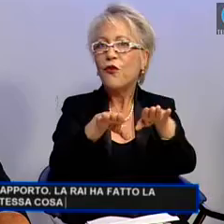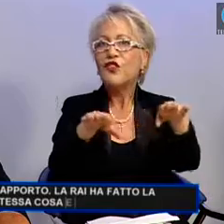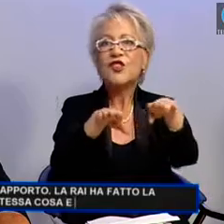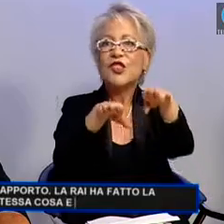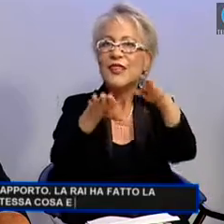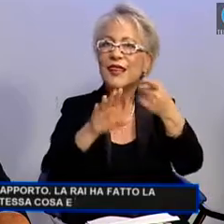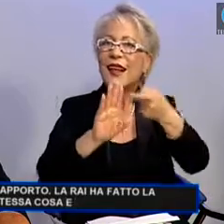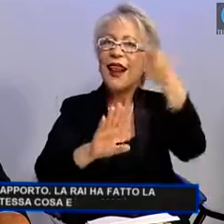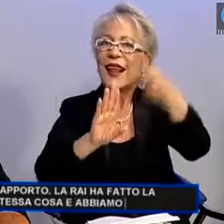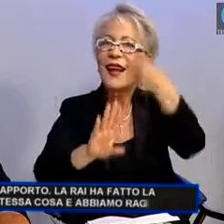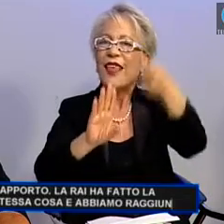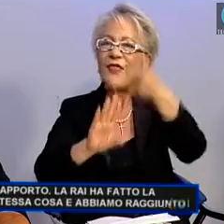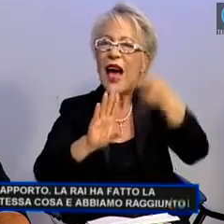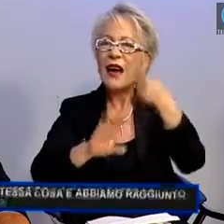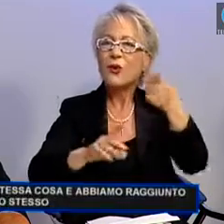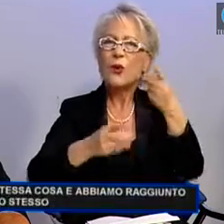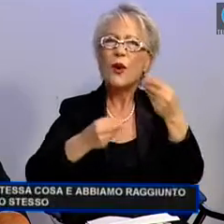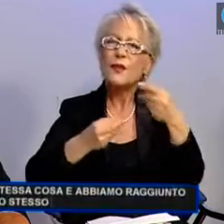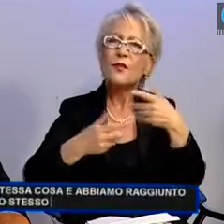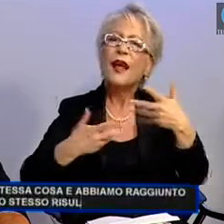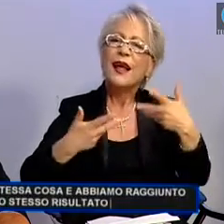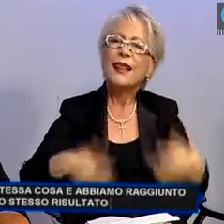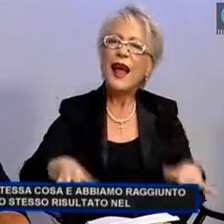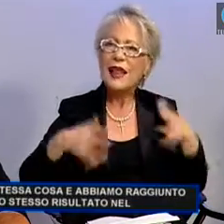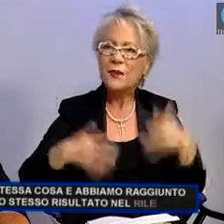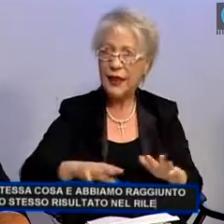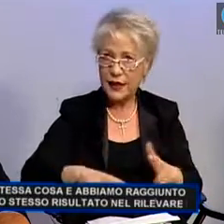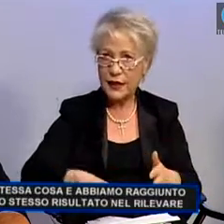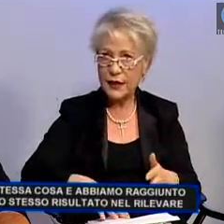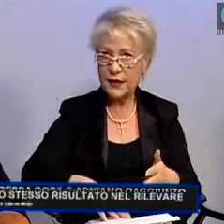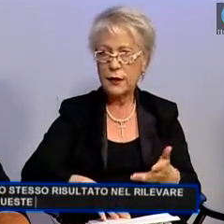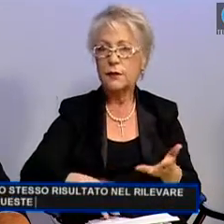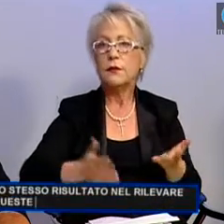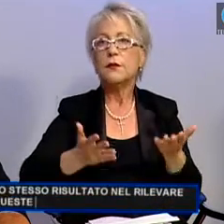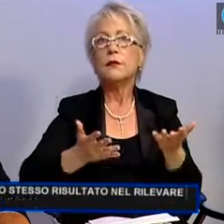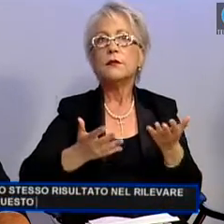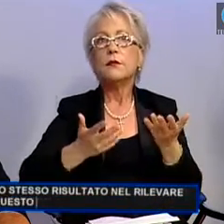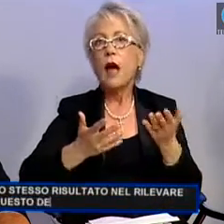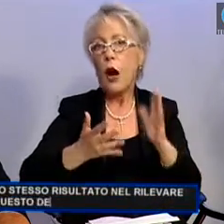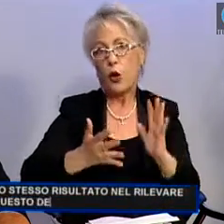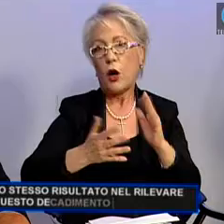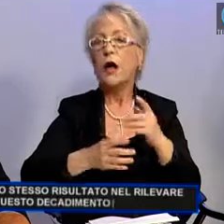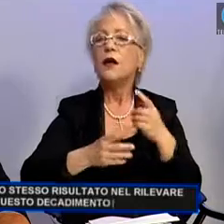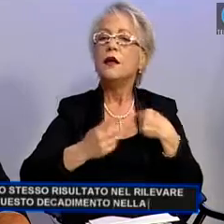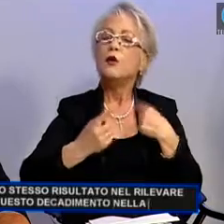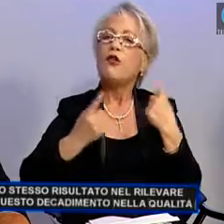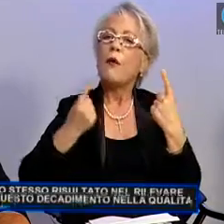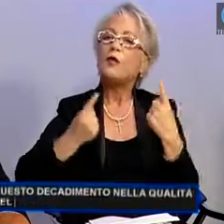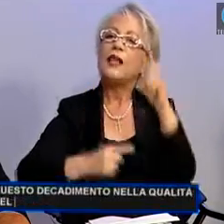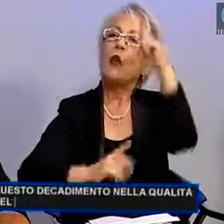abbiamo raggiunto lo stesso risultato nel rilevare questo decadimento nella qualità del servizio.